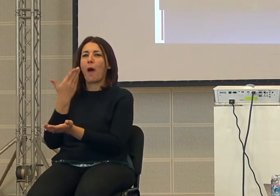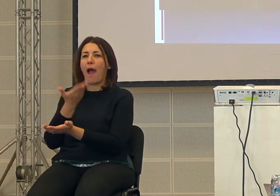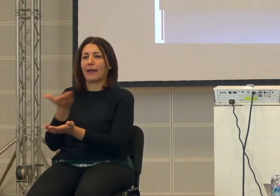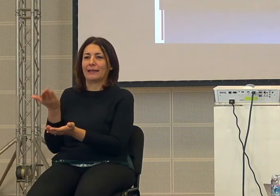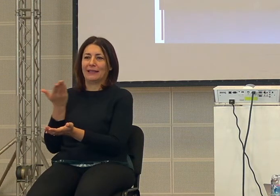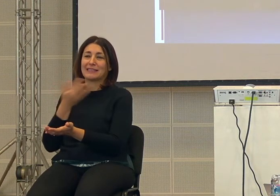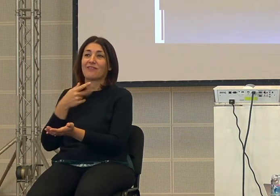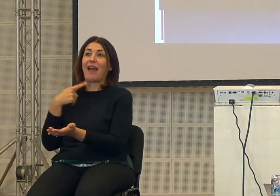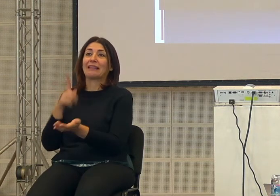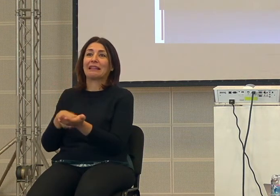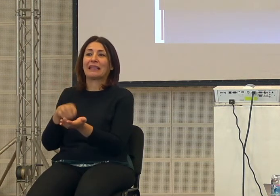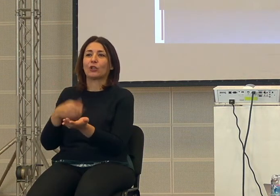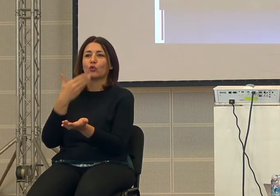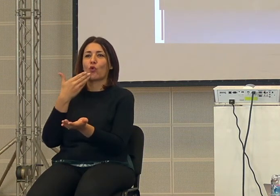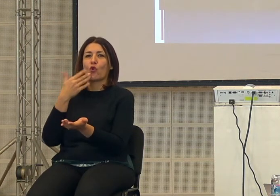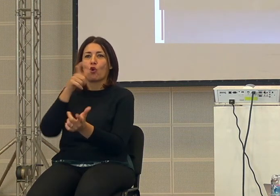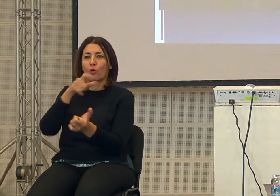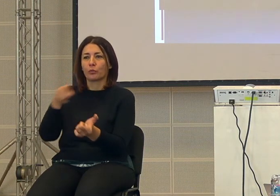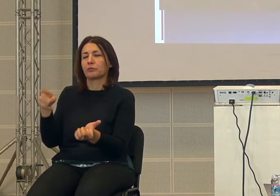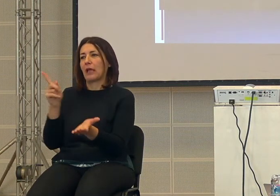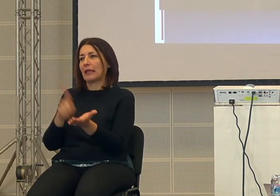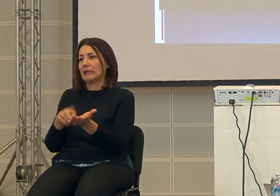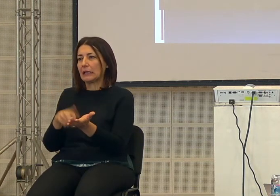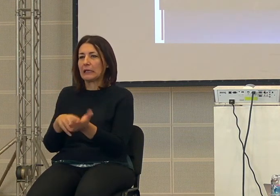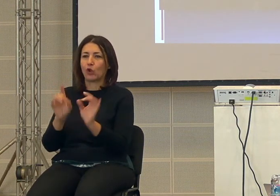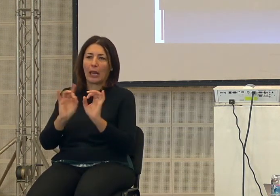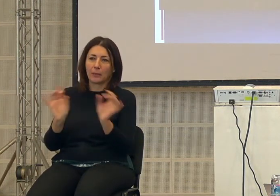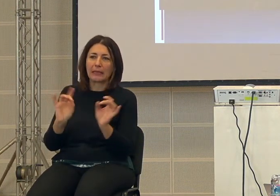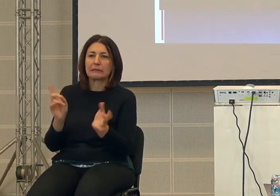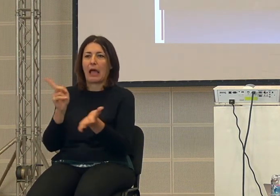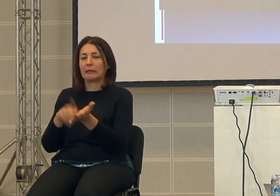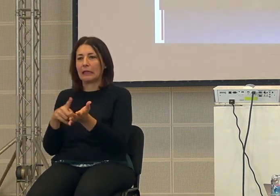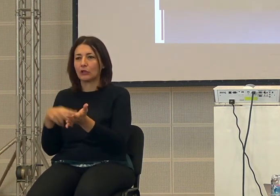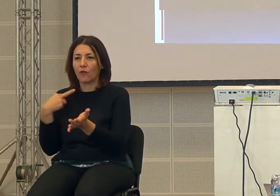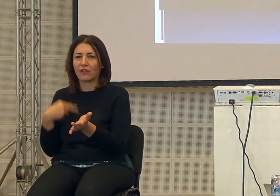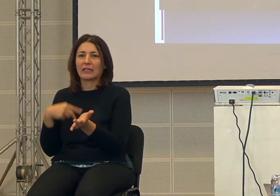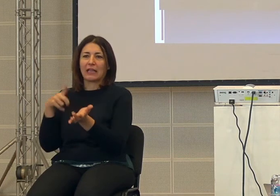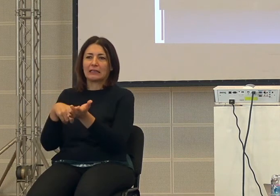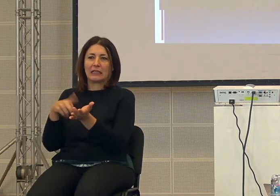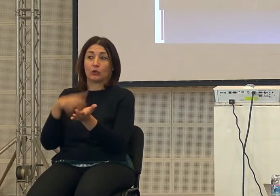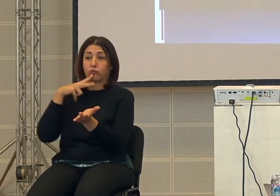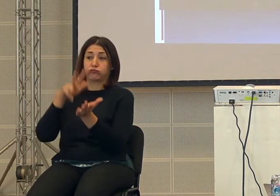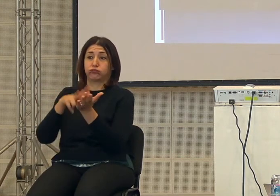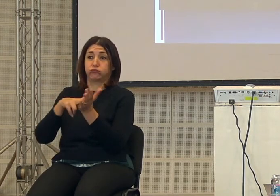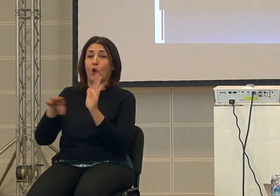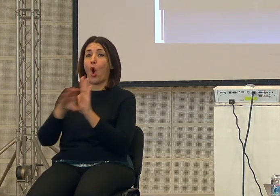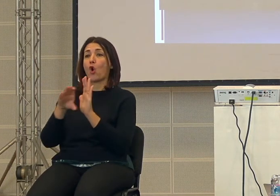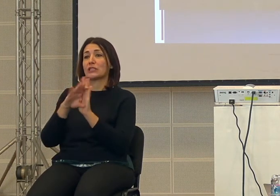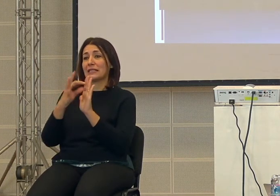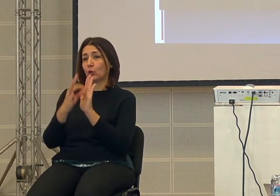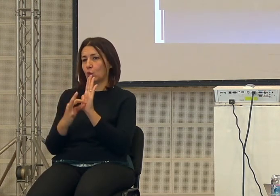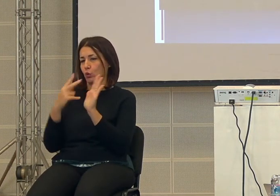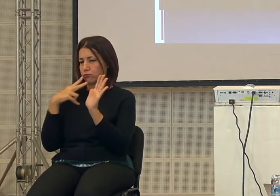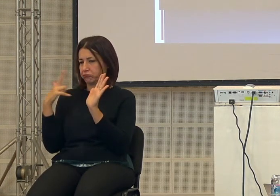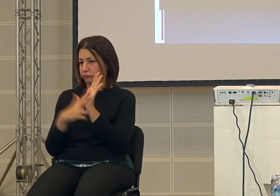individuali cioè il diritto alla vita libertà proprietà tutti i diritti sanciti nelle costituzioni cioè queste